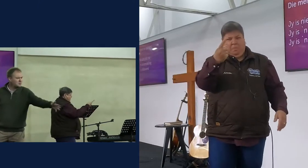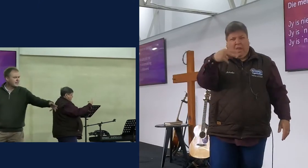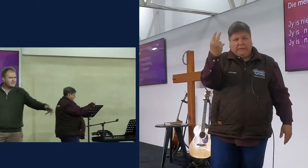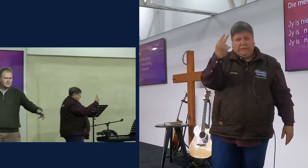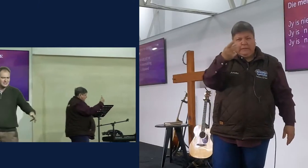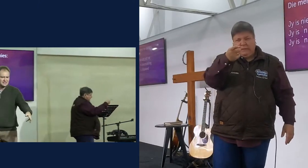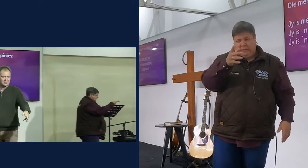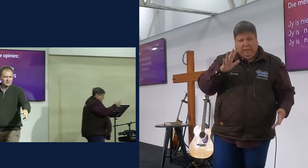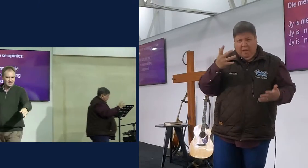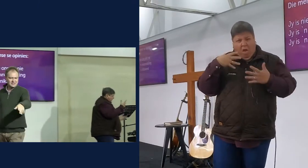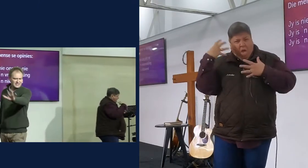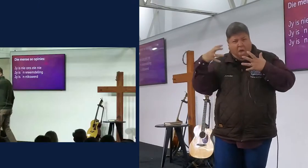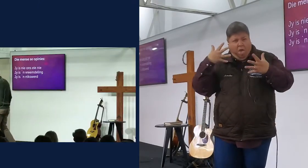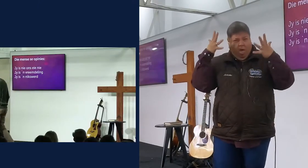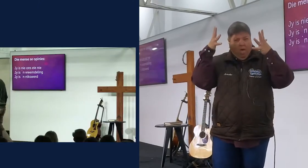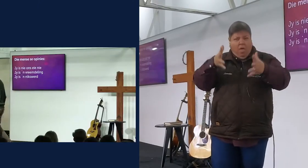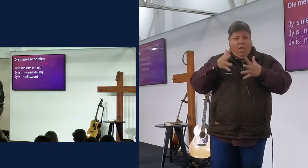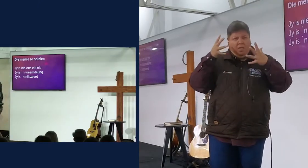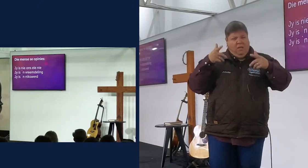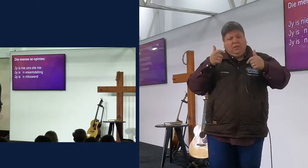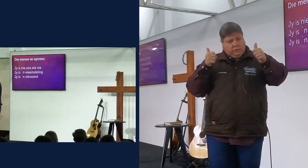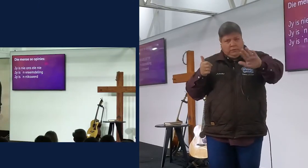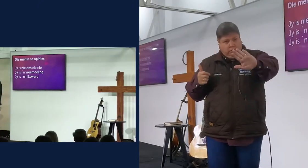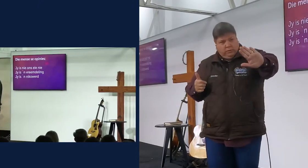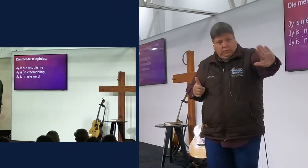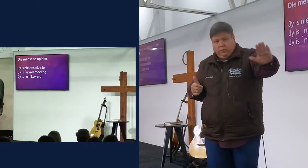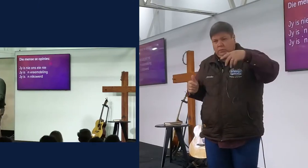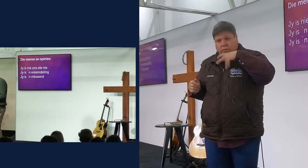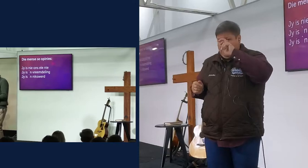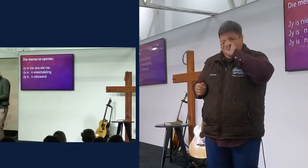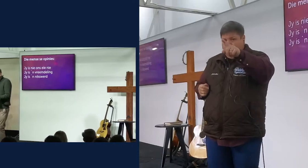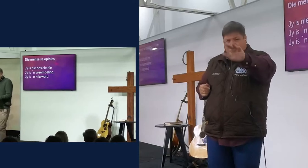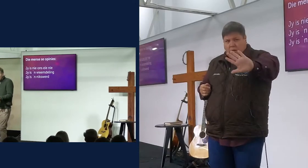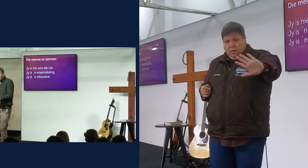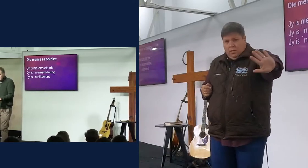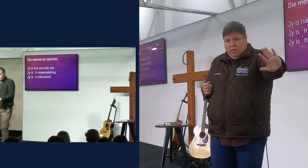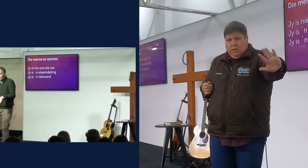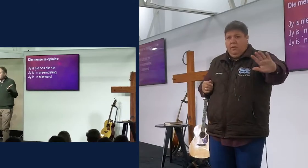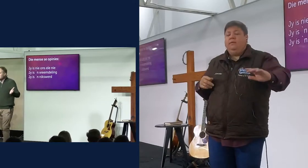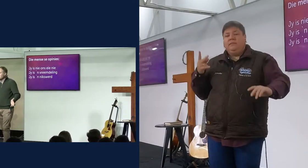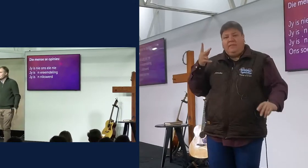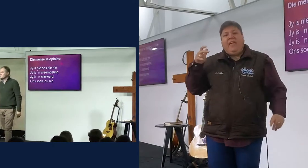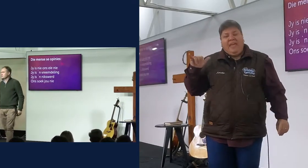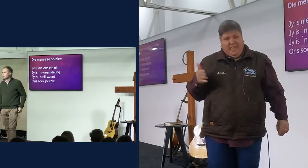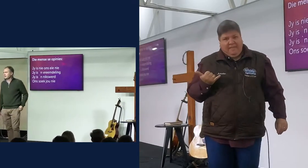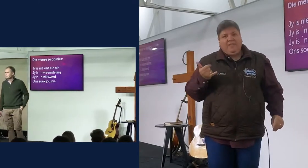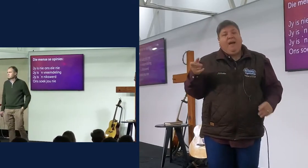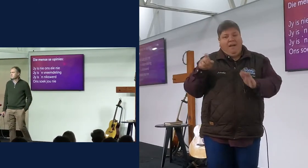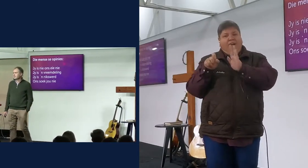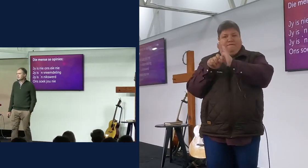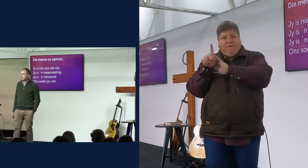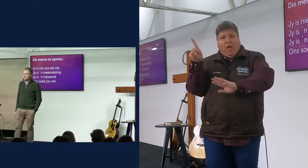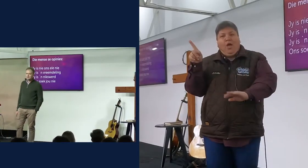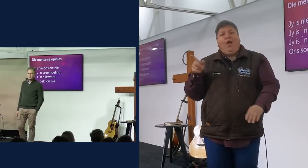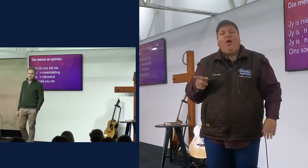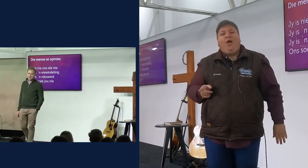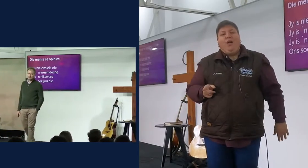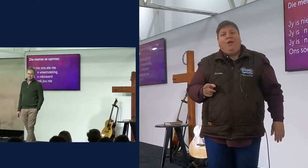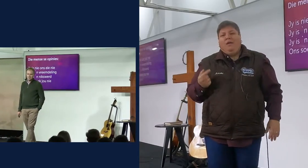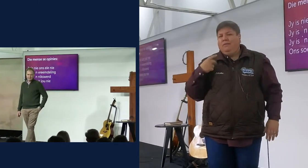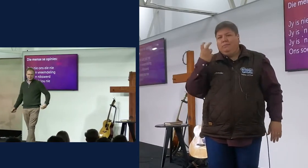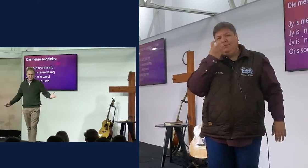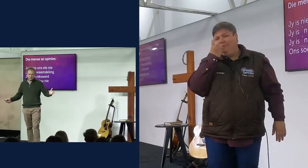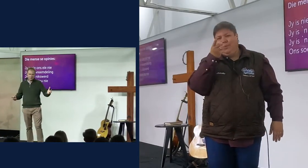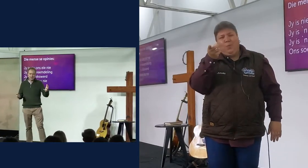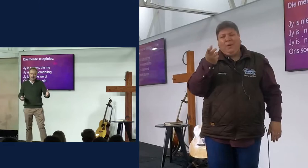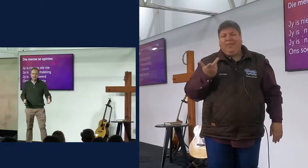nie, oor die man, bly liever net stil, sit hier al een kant, moediks, dis wat jy heeft daar oorgekom het, en dis ook om my moest vlug, ons soek jou nie,